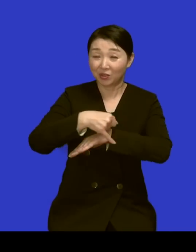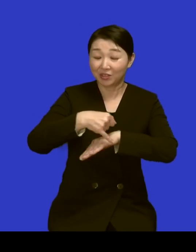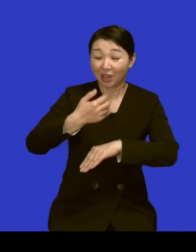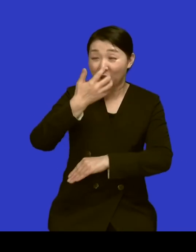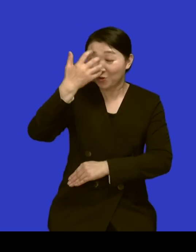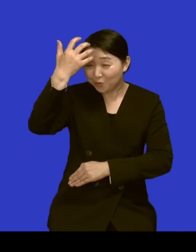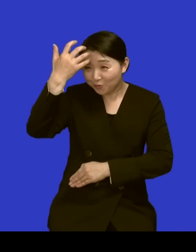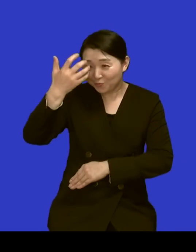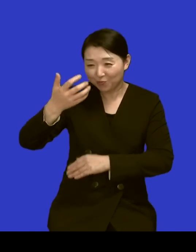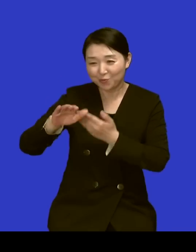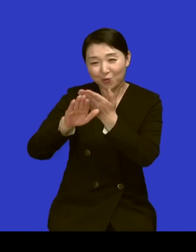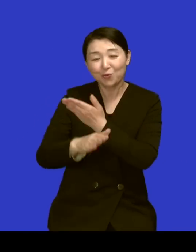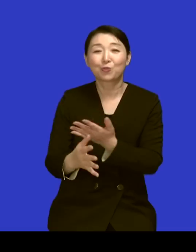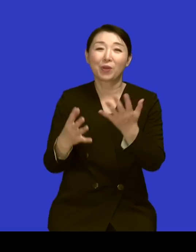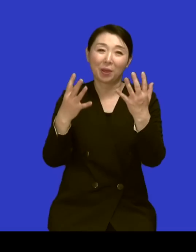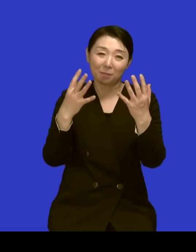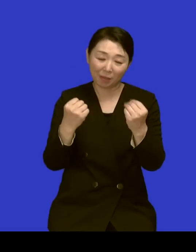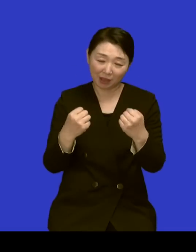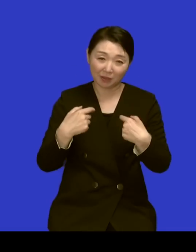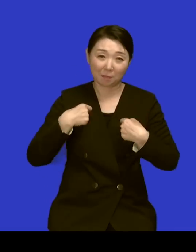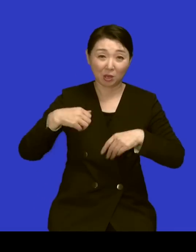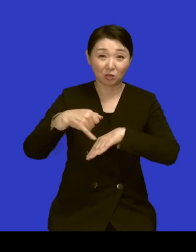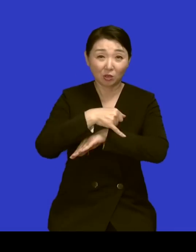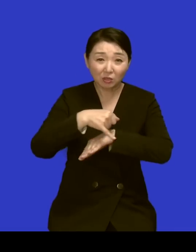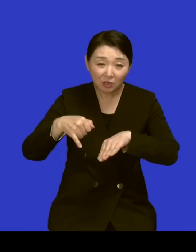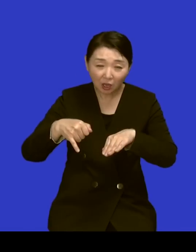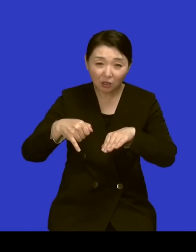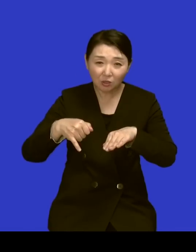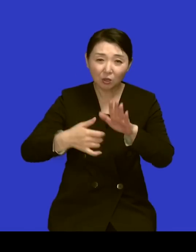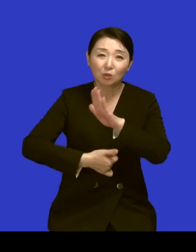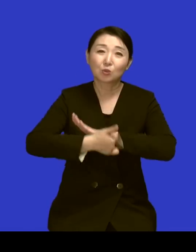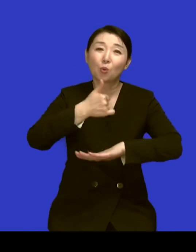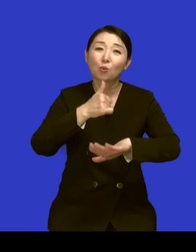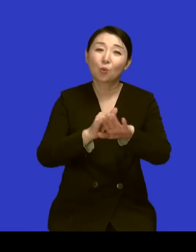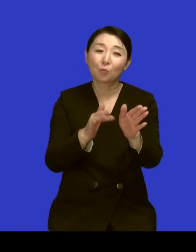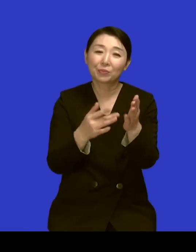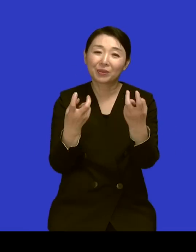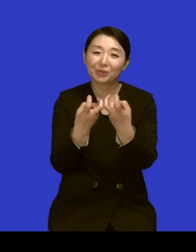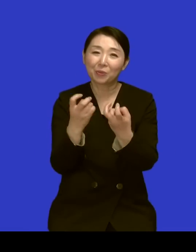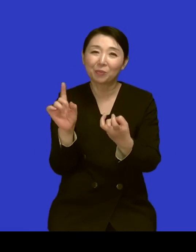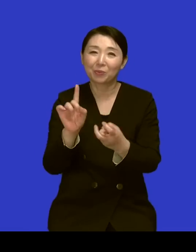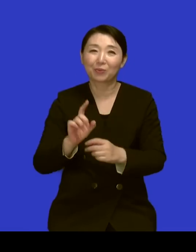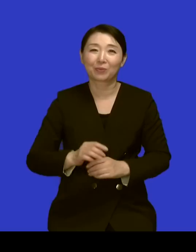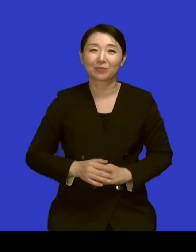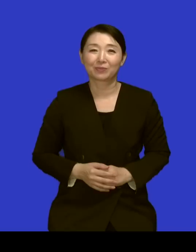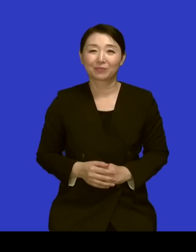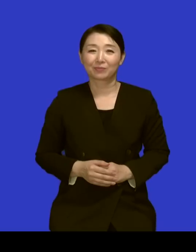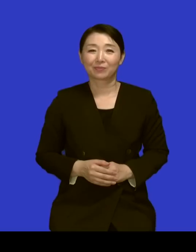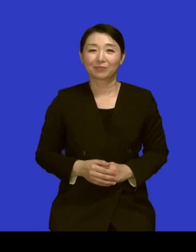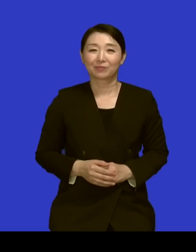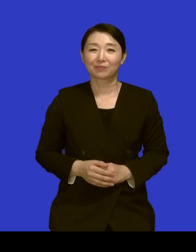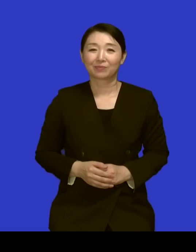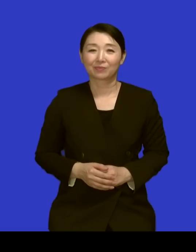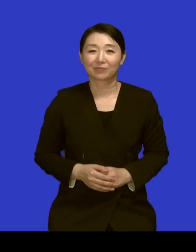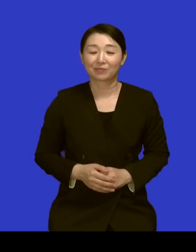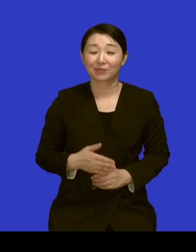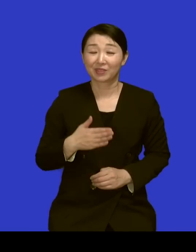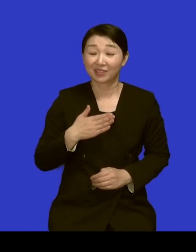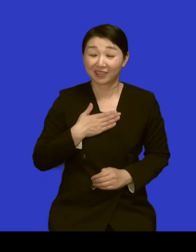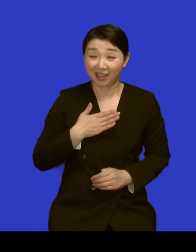패션 디자이너로서 선생님이 성공한 비결이 뭐였을까요? 제가 이제 비교적 빨리 성공을 한 뭐